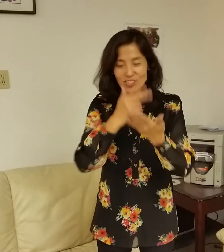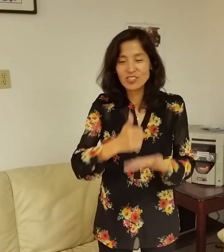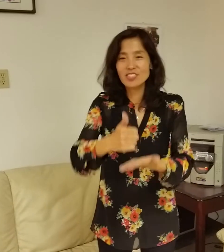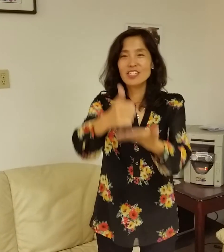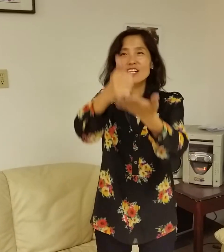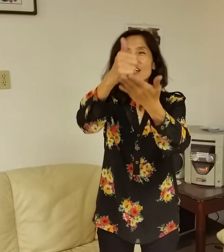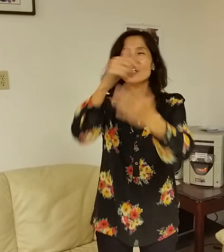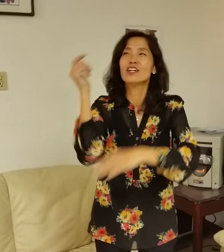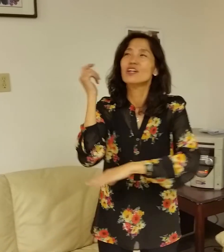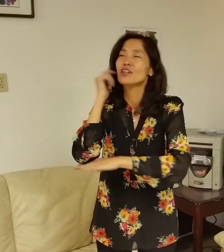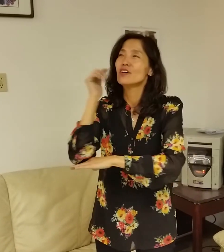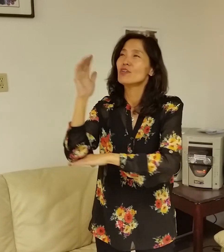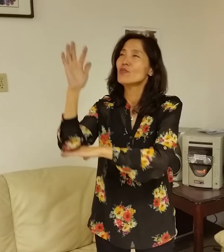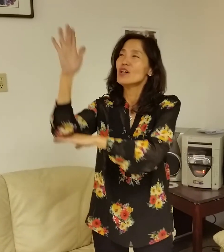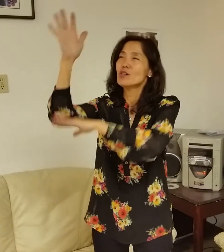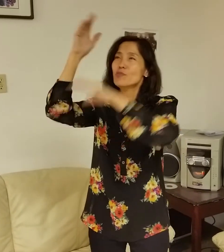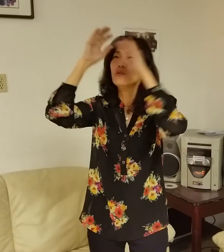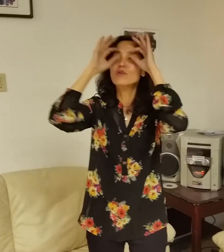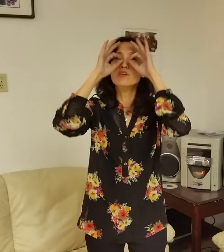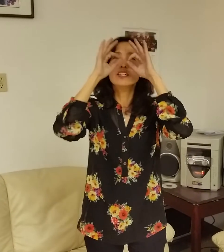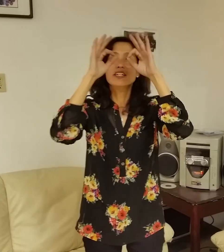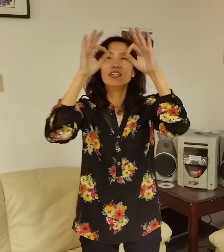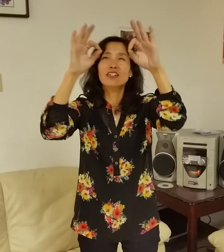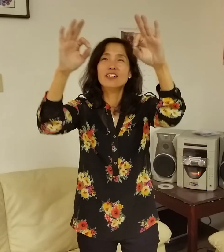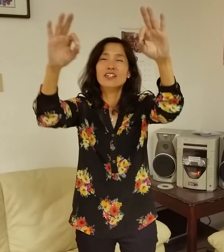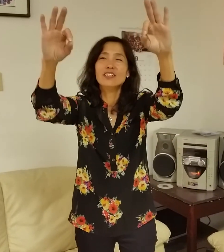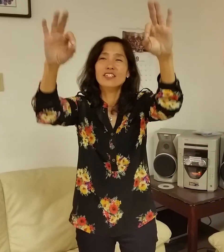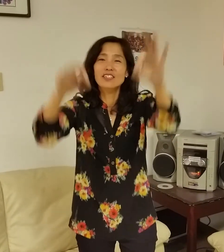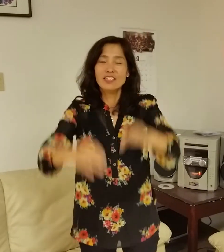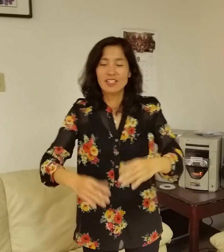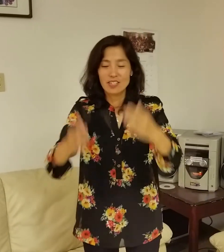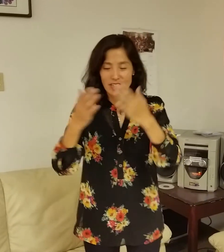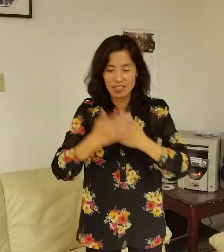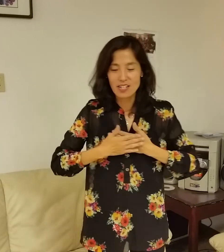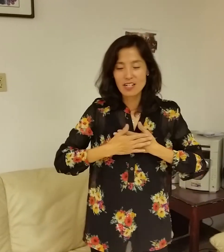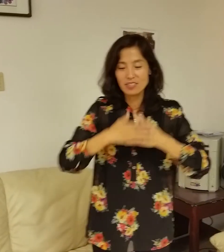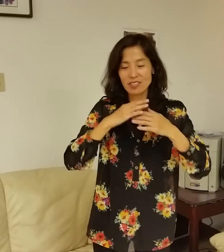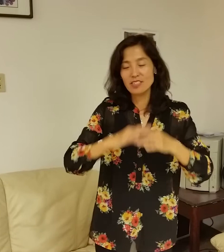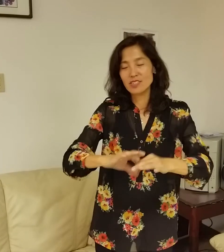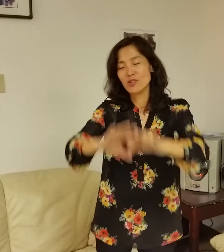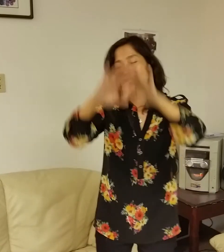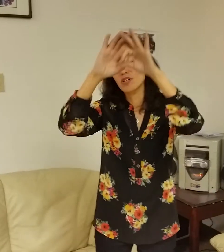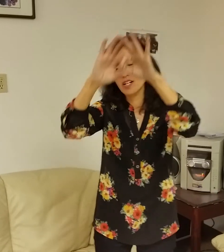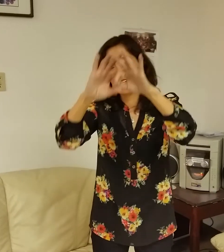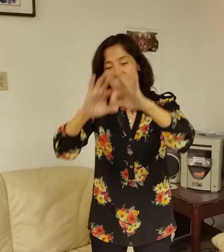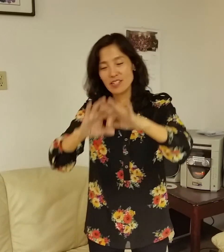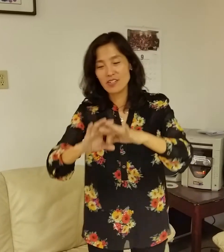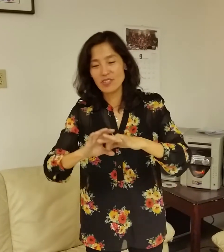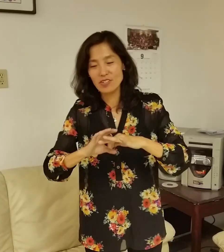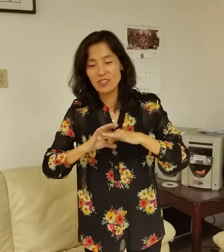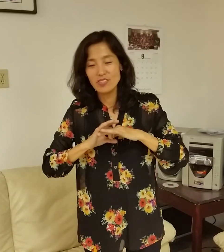주의 영광 보이라 나를 통하여